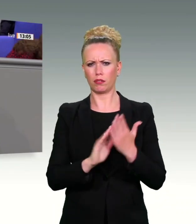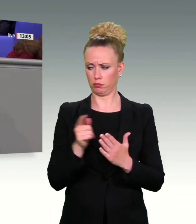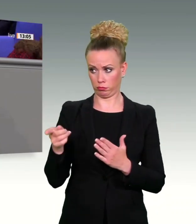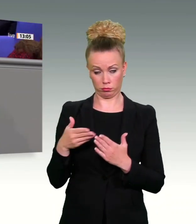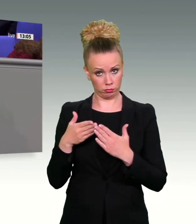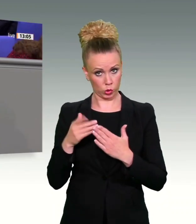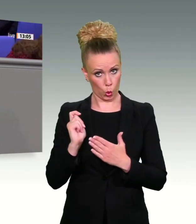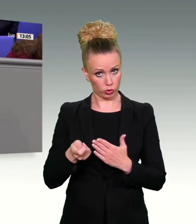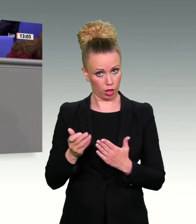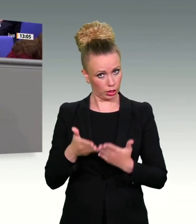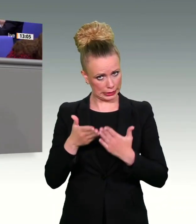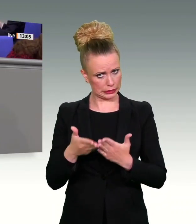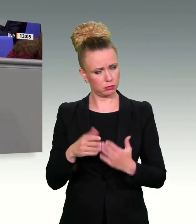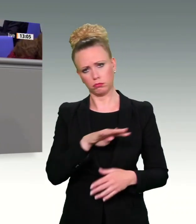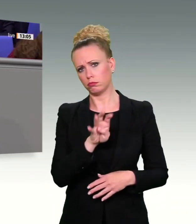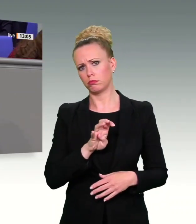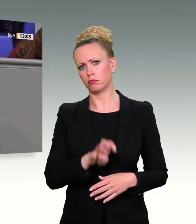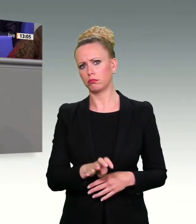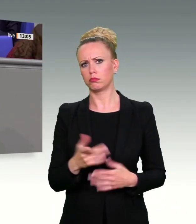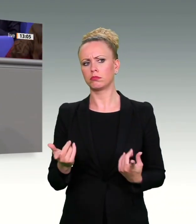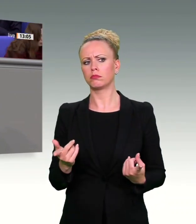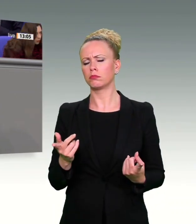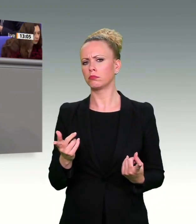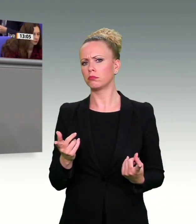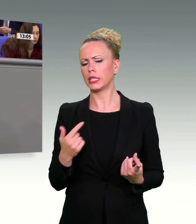einen Richterspruch für seine politische Agenda. Das ist nicht in Ordnung.